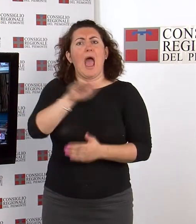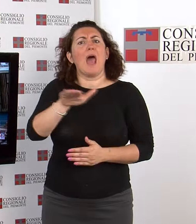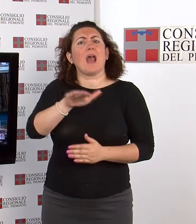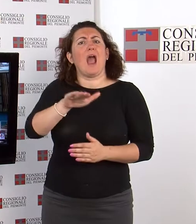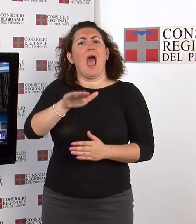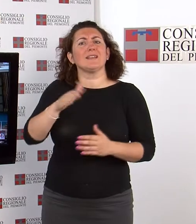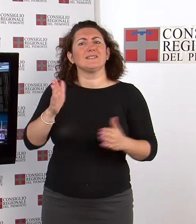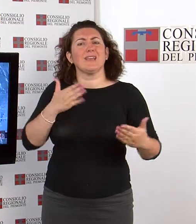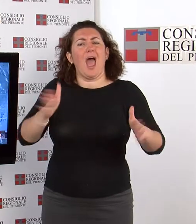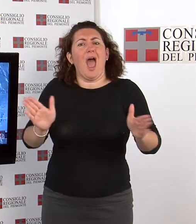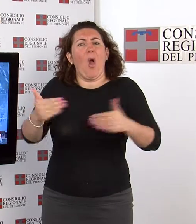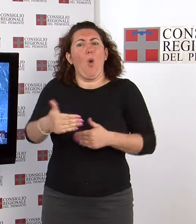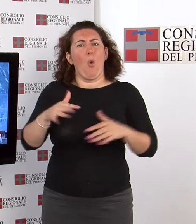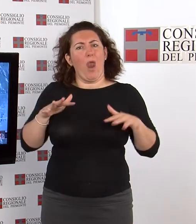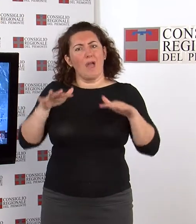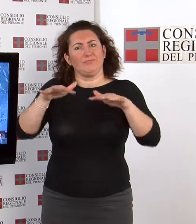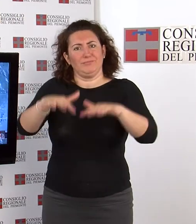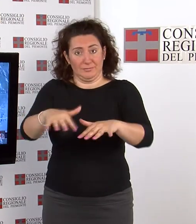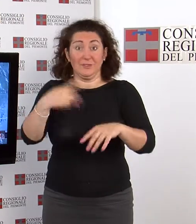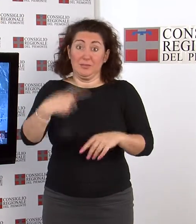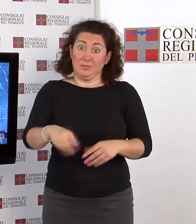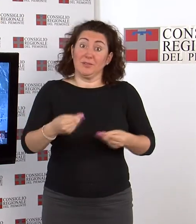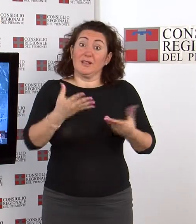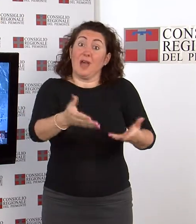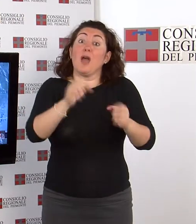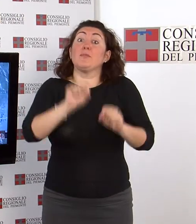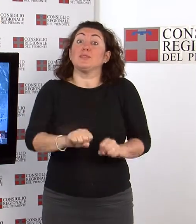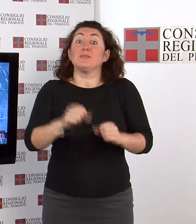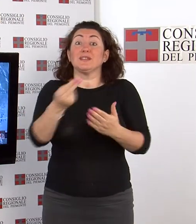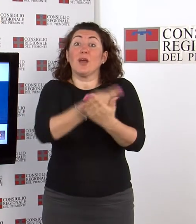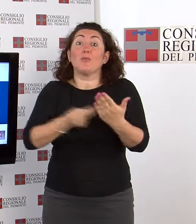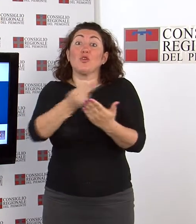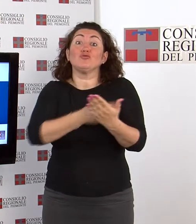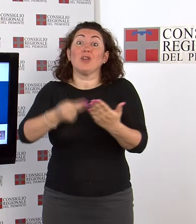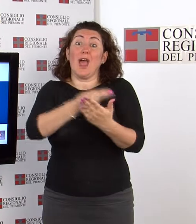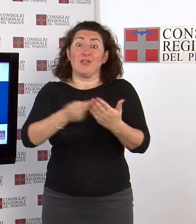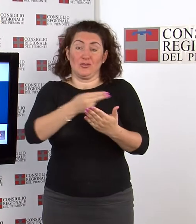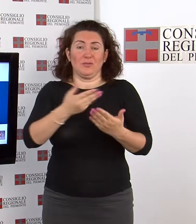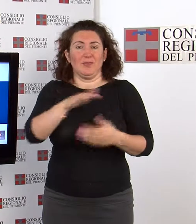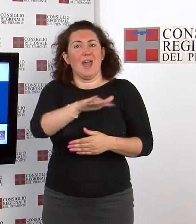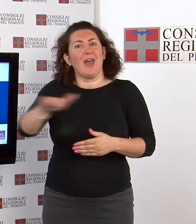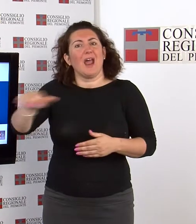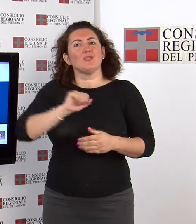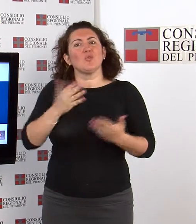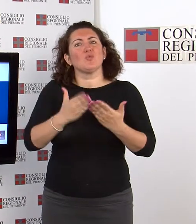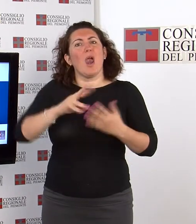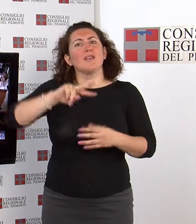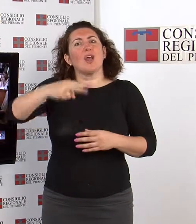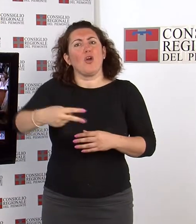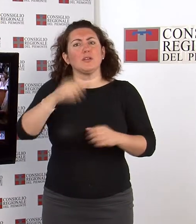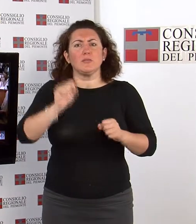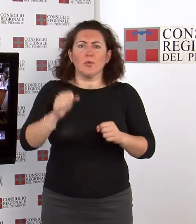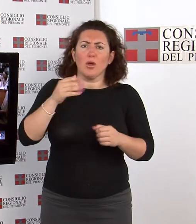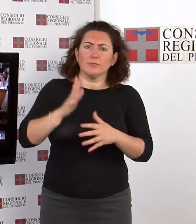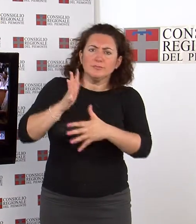Consiglio regionale del Piemonte che consente ai giovani delle scuole secondarie di conoscere processi decisionali che caratterizzano l'Assemblea legislativa